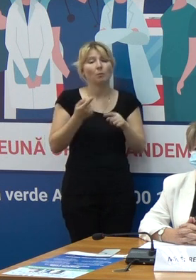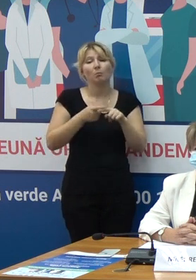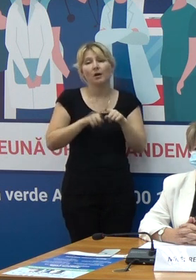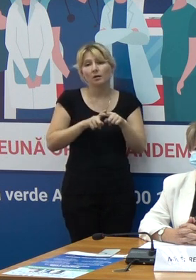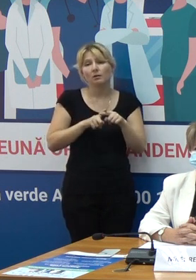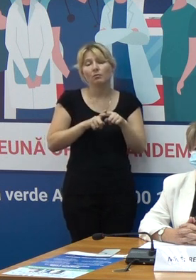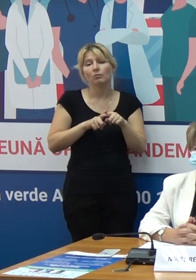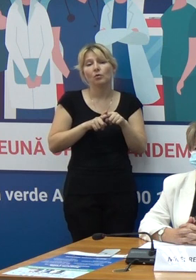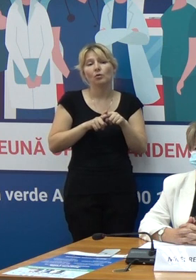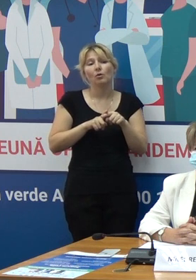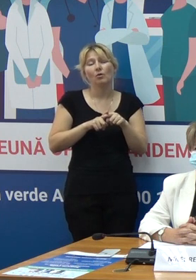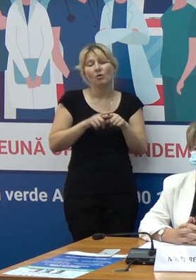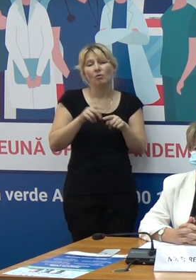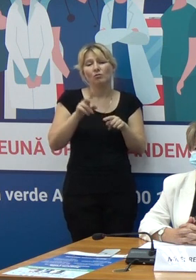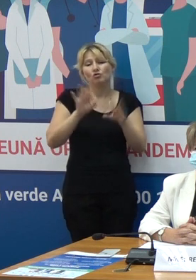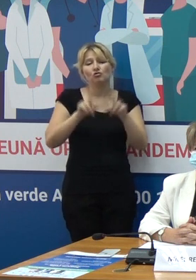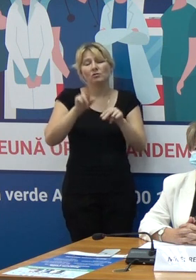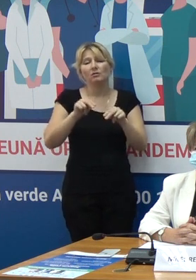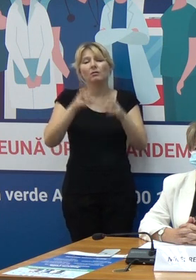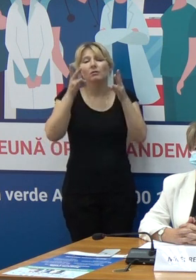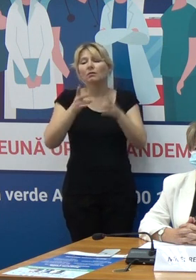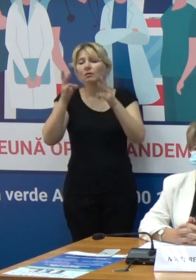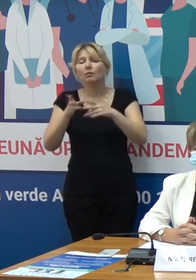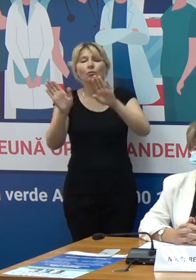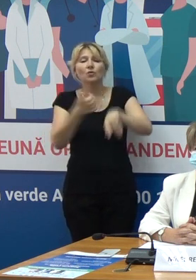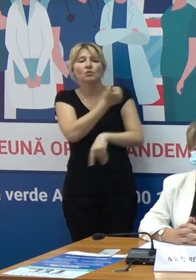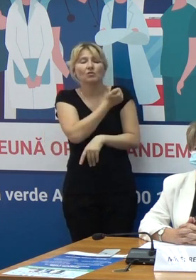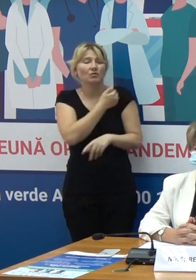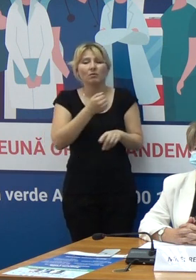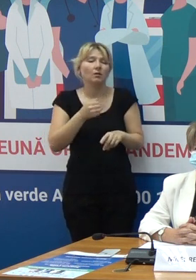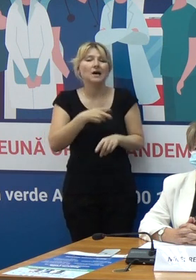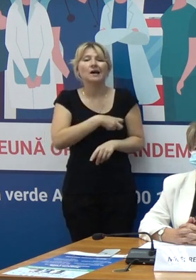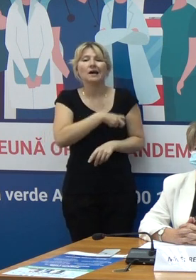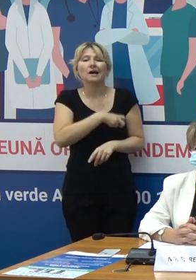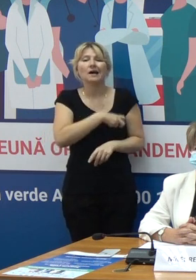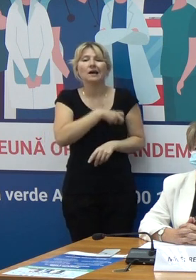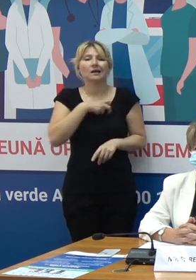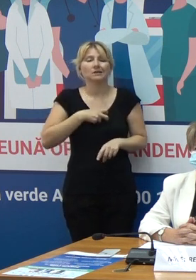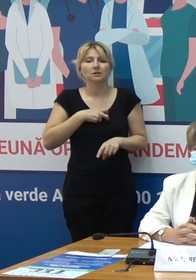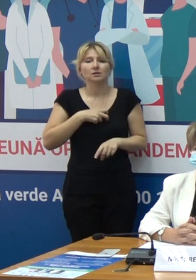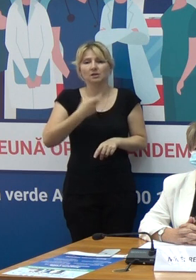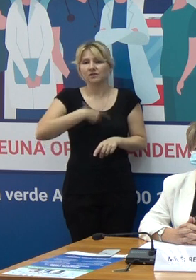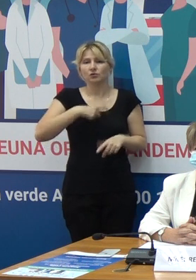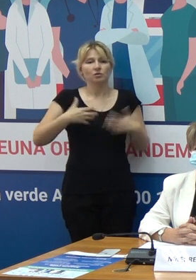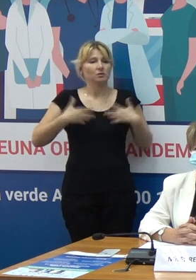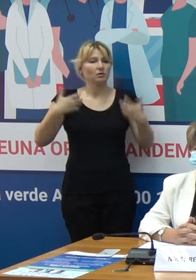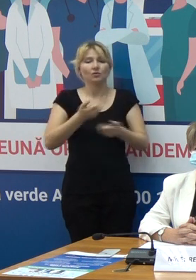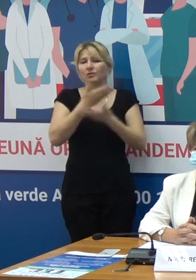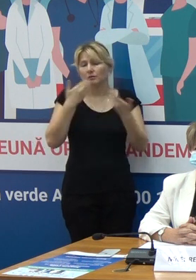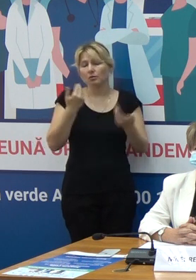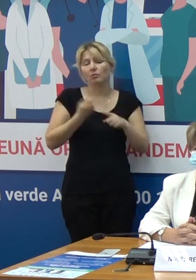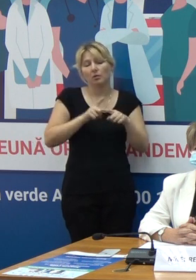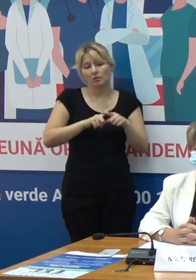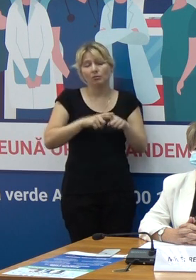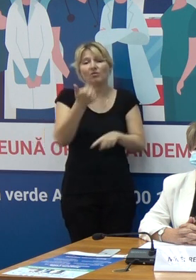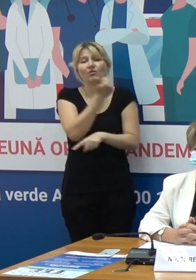apar sunt minime și nu reprezintă un anumit risc asupra sănătății. Ceea ce înseamnă că vaccinul este sigur